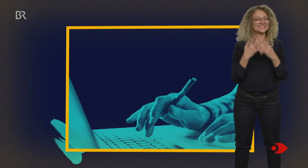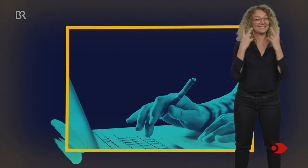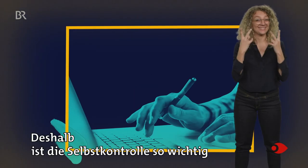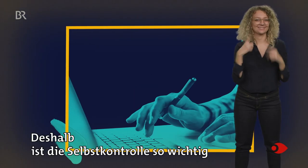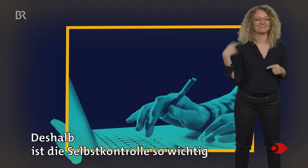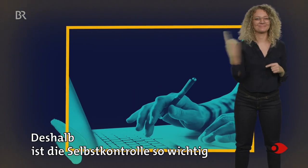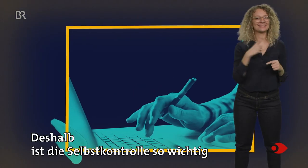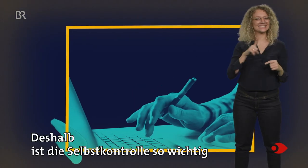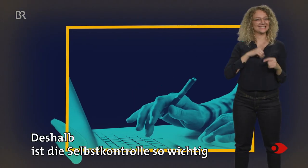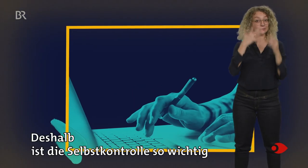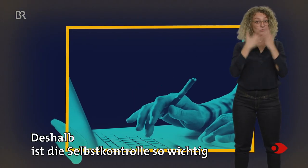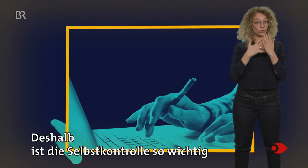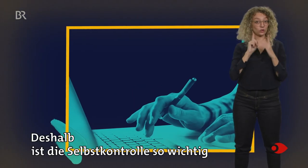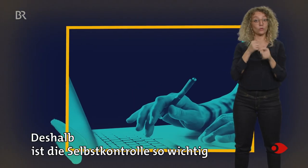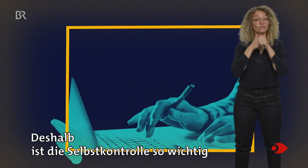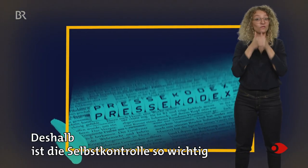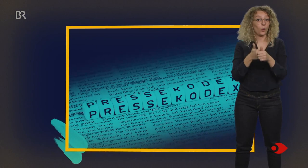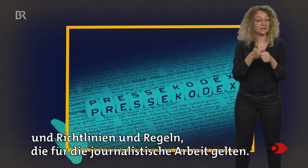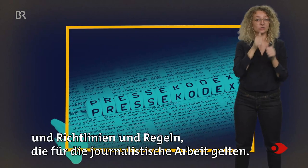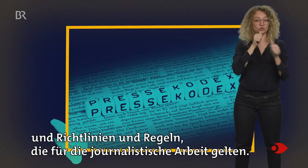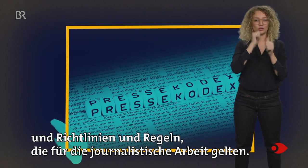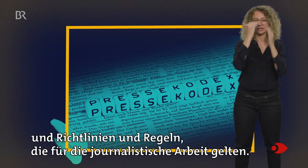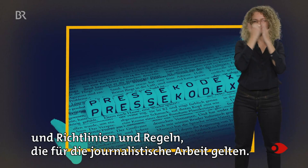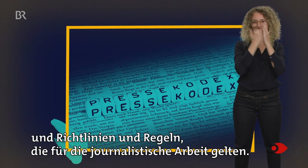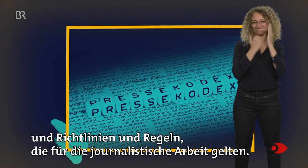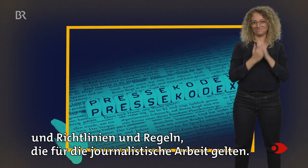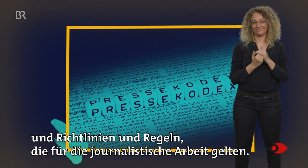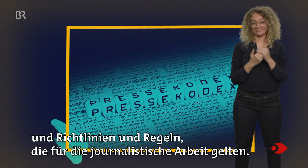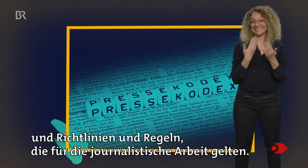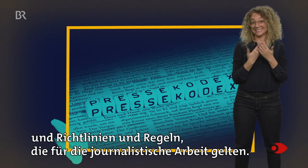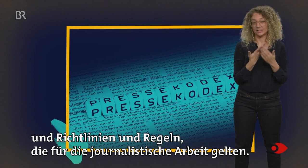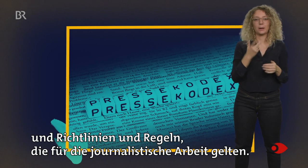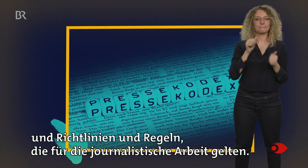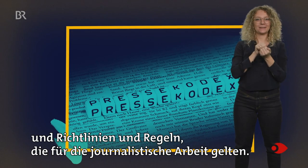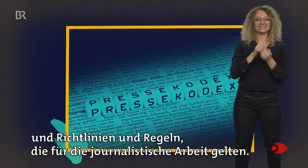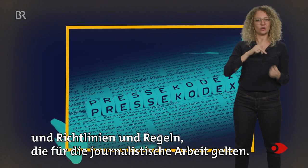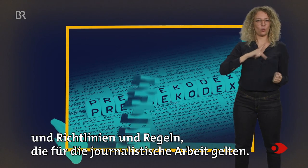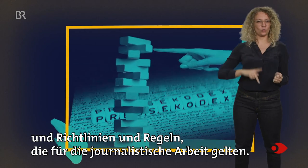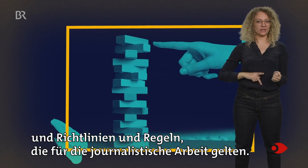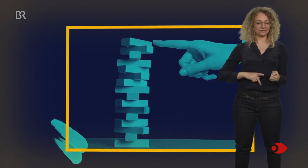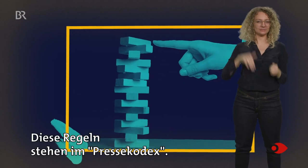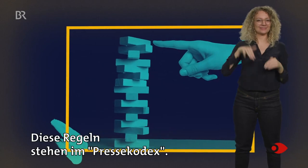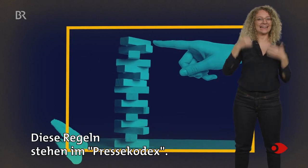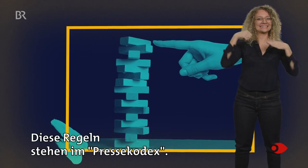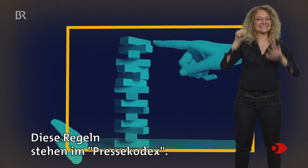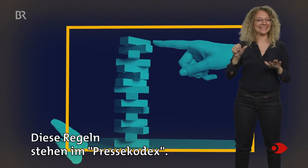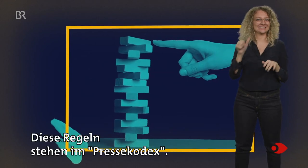Deshalb ist die Selbstkontrolle so wichtig und Richtlinien und Regeln, die für die journalistische Arbeit gelten. Diese Regeln stehen im